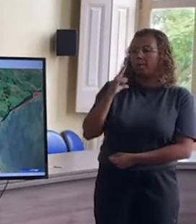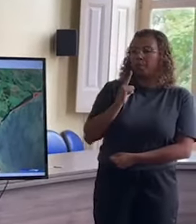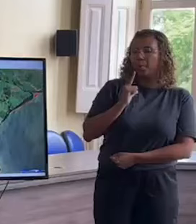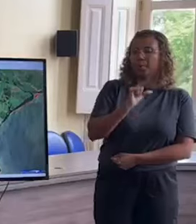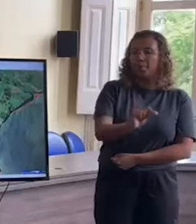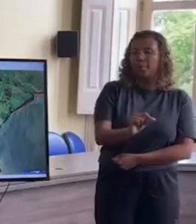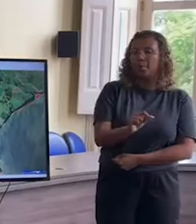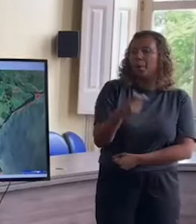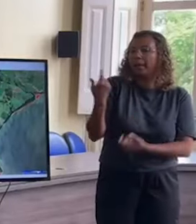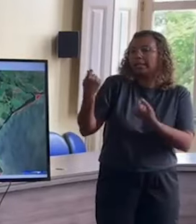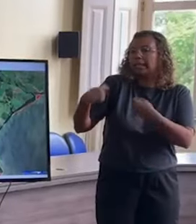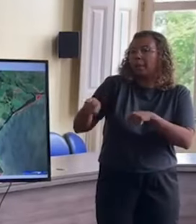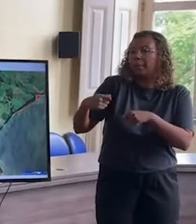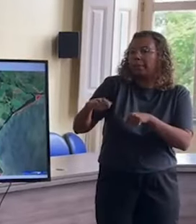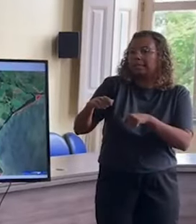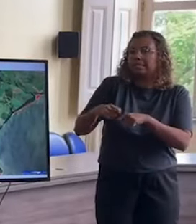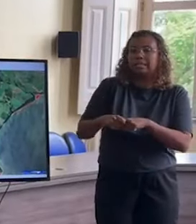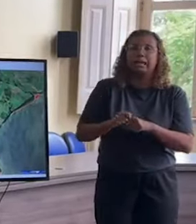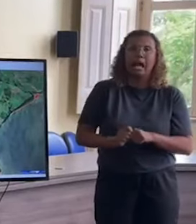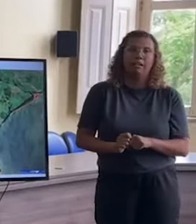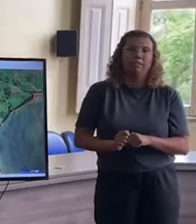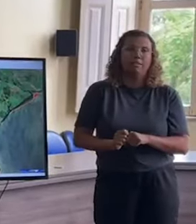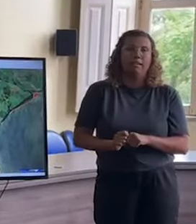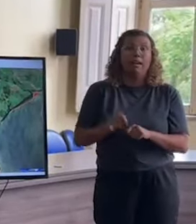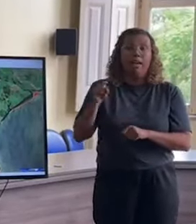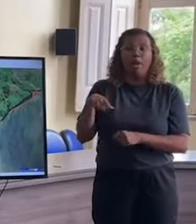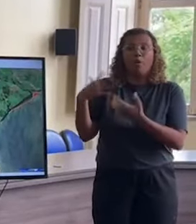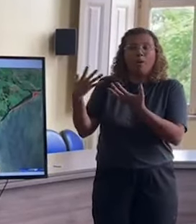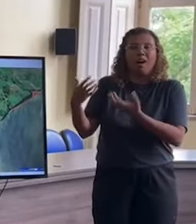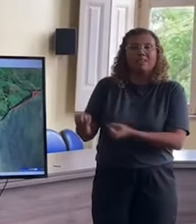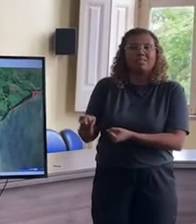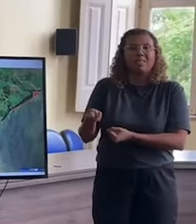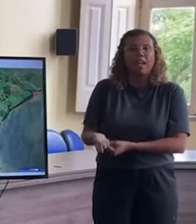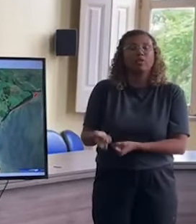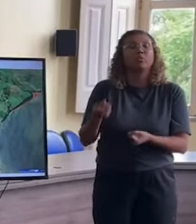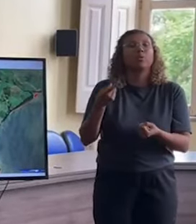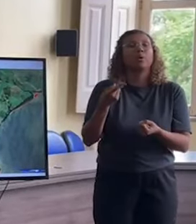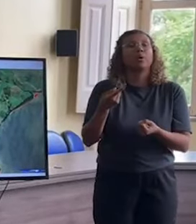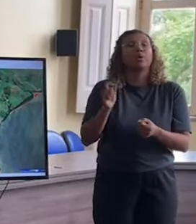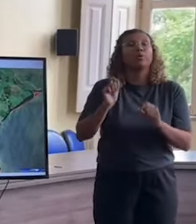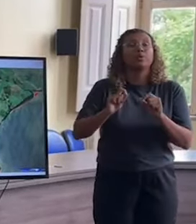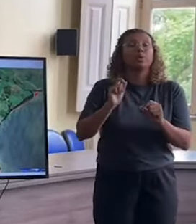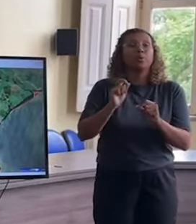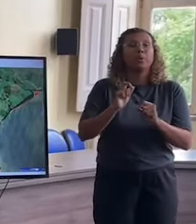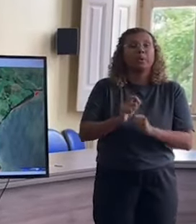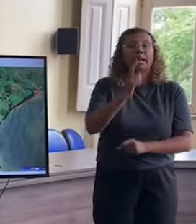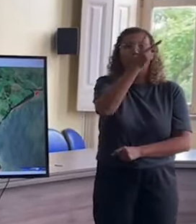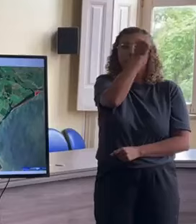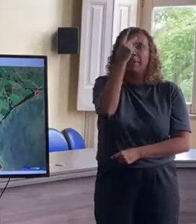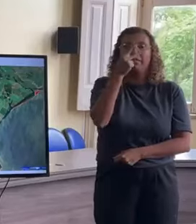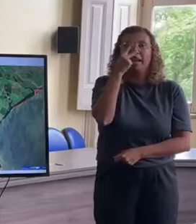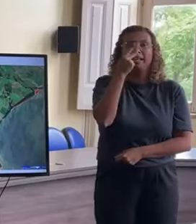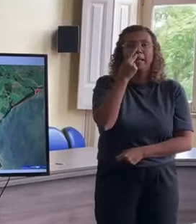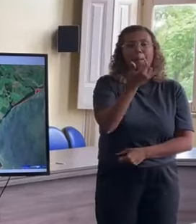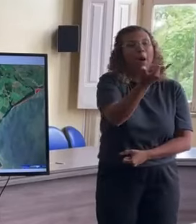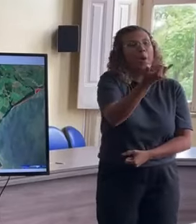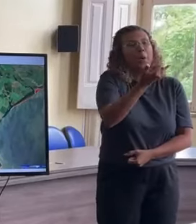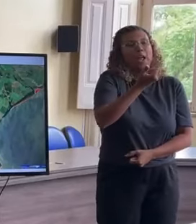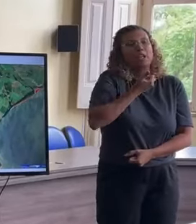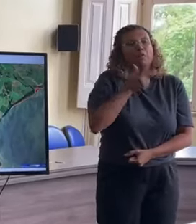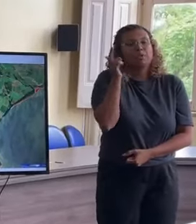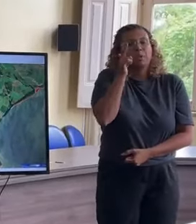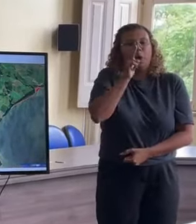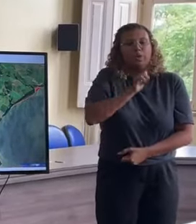crítica do que a outra. A Paula foi omissa, não avisou a tempo. Pois estamos avisando a tempo, a